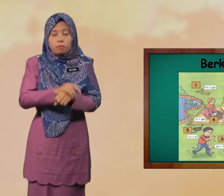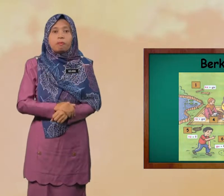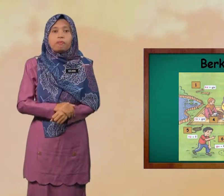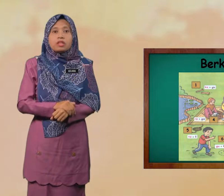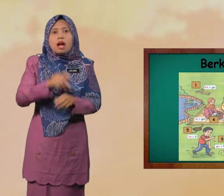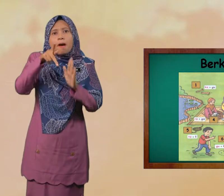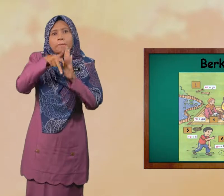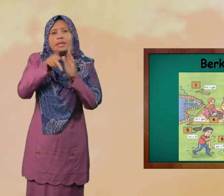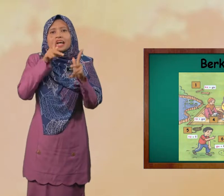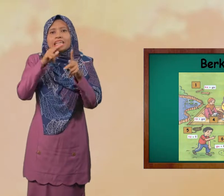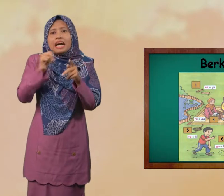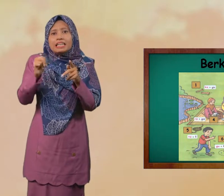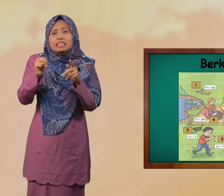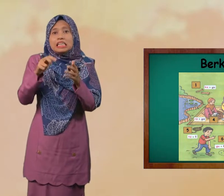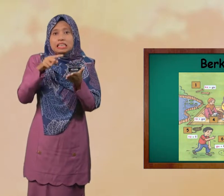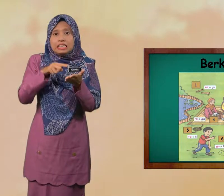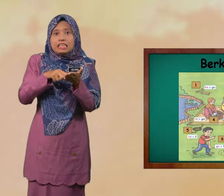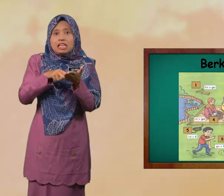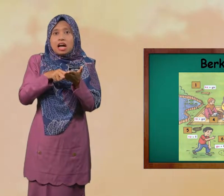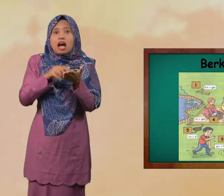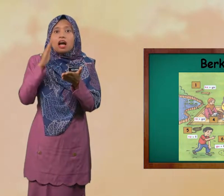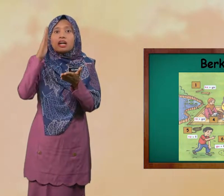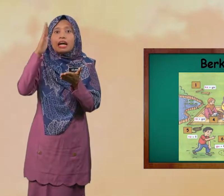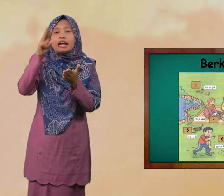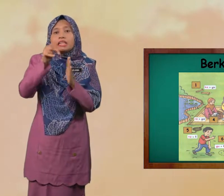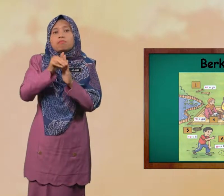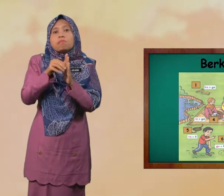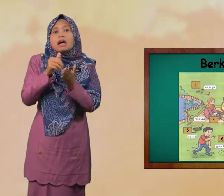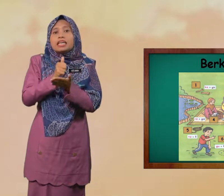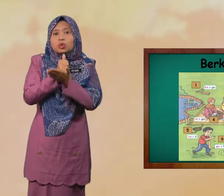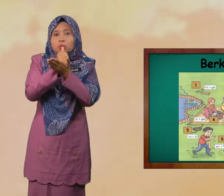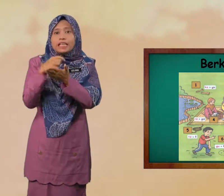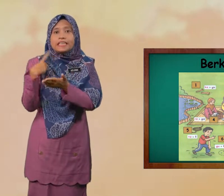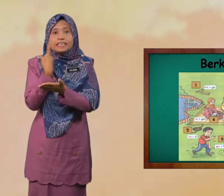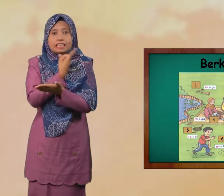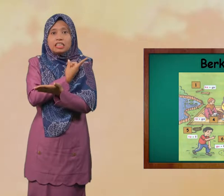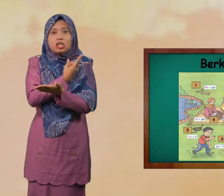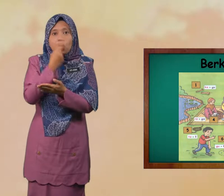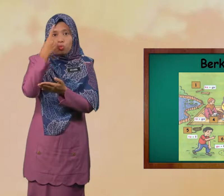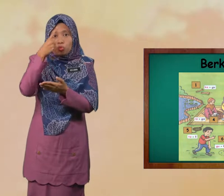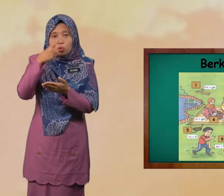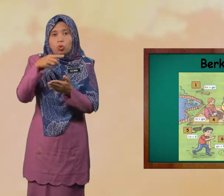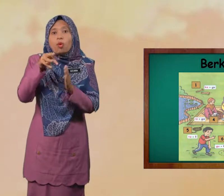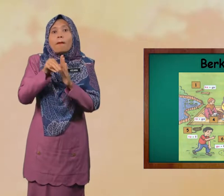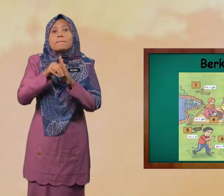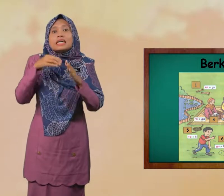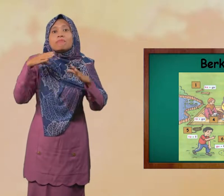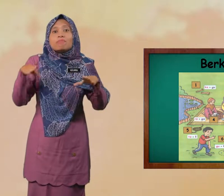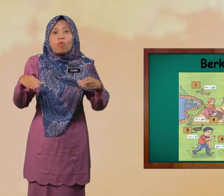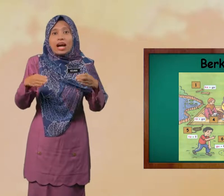Perkataan Ini Akan Membantu Kita Untuk Membuat